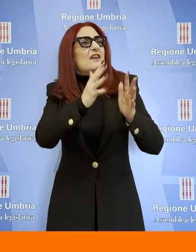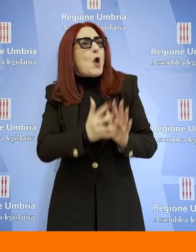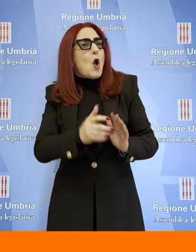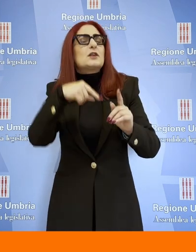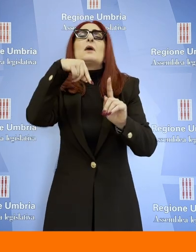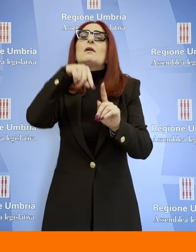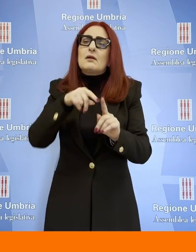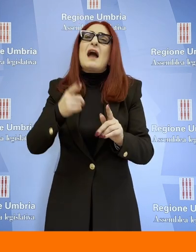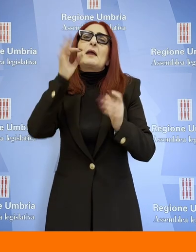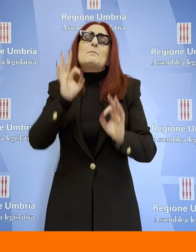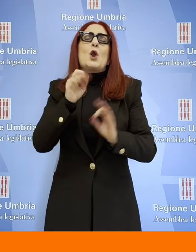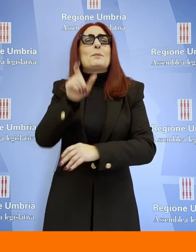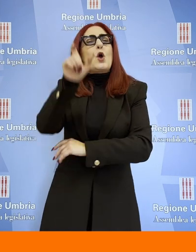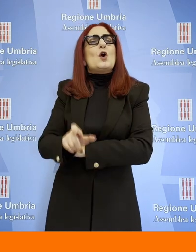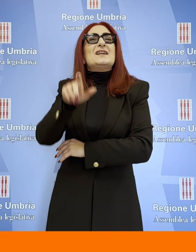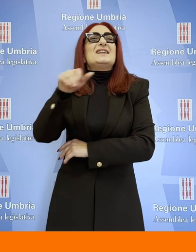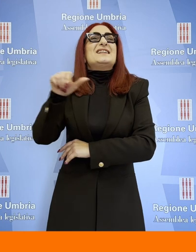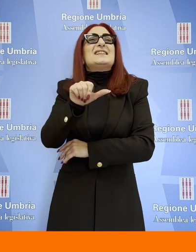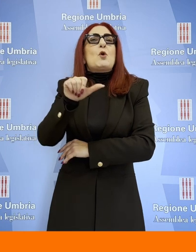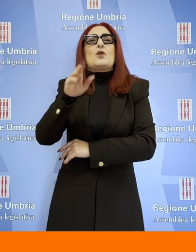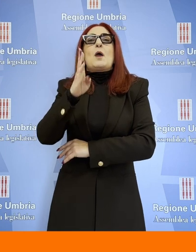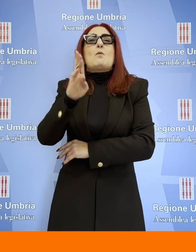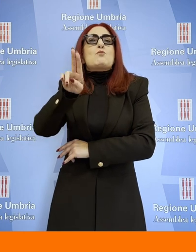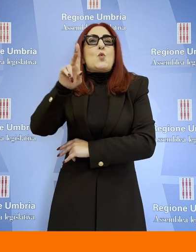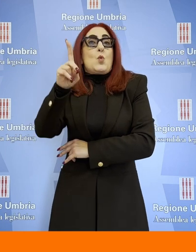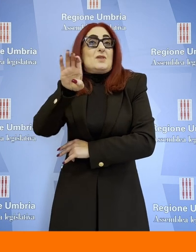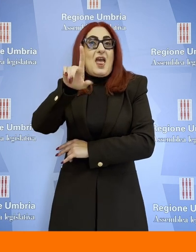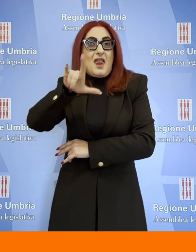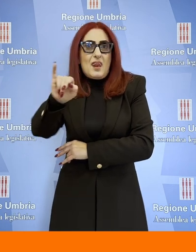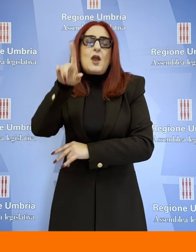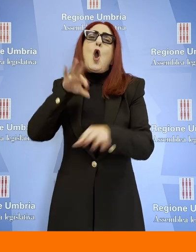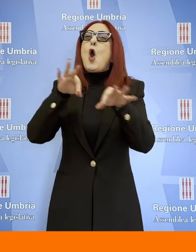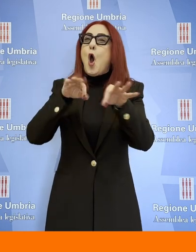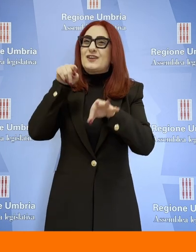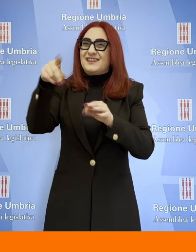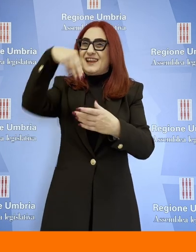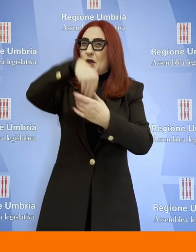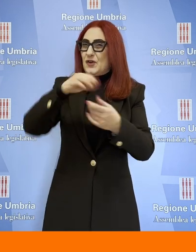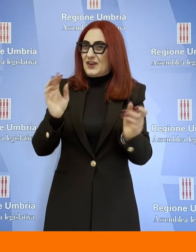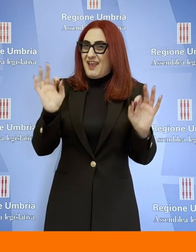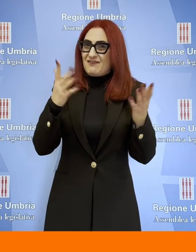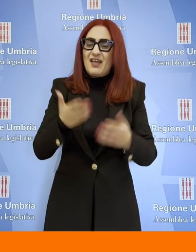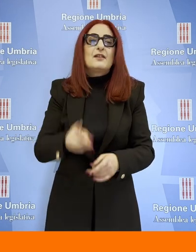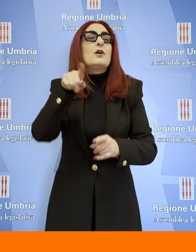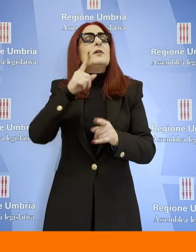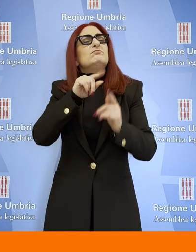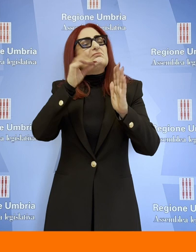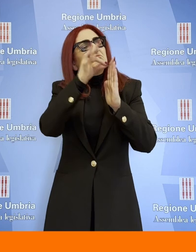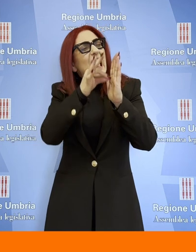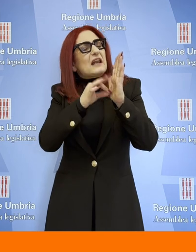interventi e le varie fasi della cerimonia. Sono stati ritoccati aggiornandoli, ha detto, i valori che sono quelli di sempre, ma aggiornati alla